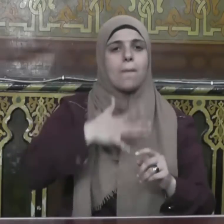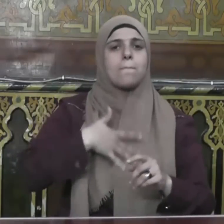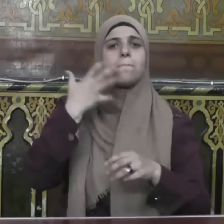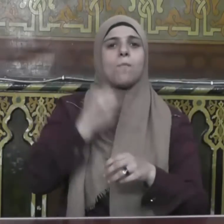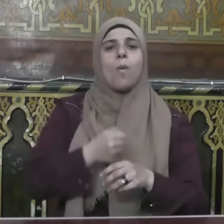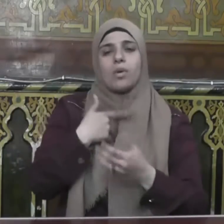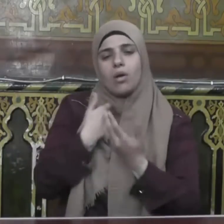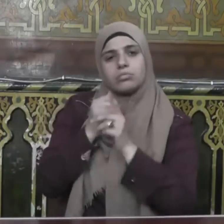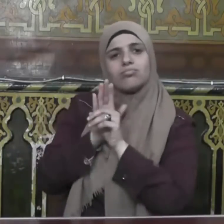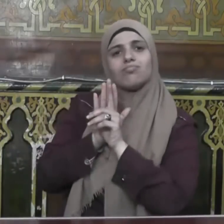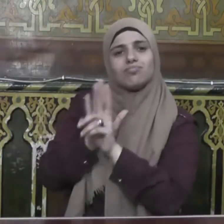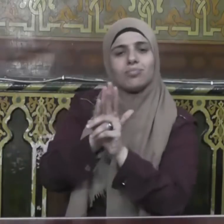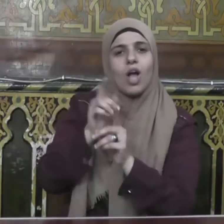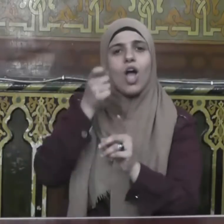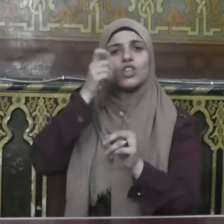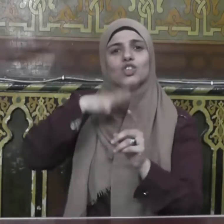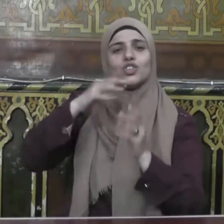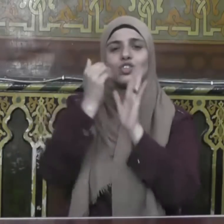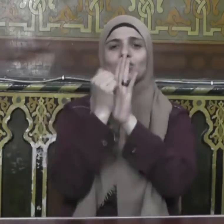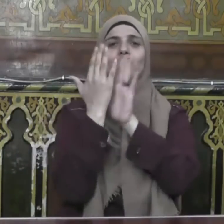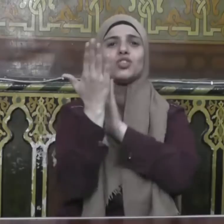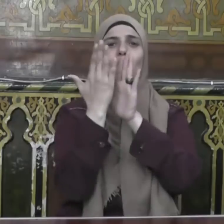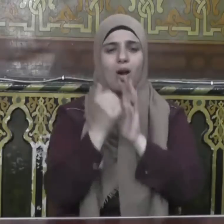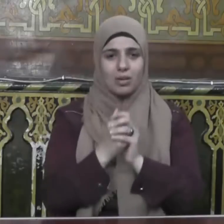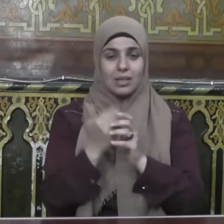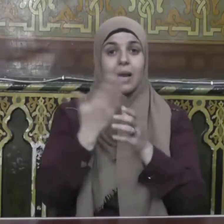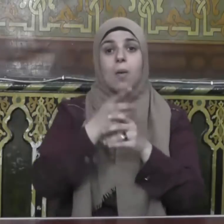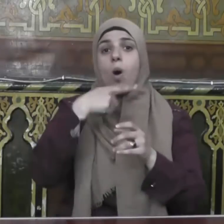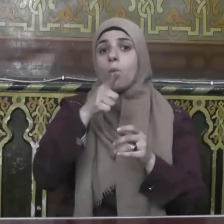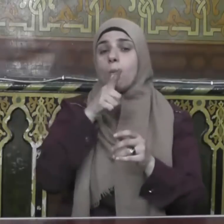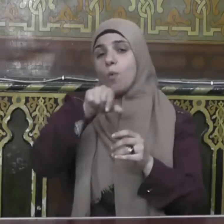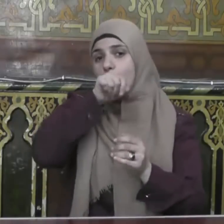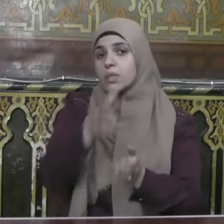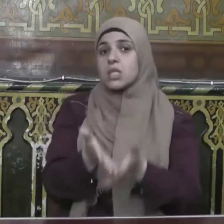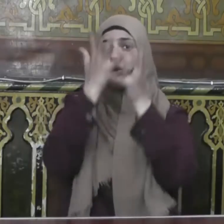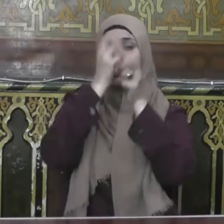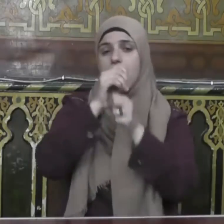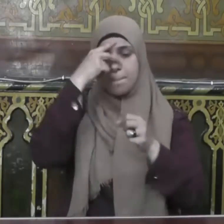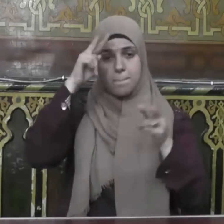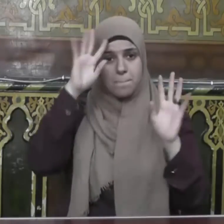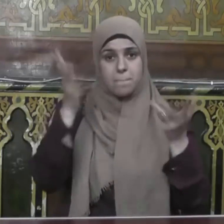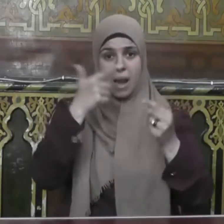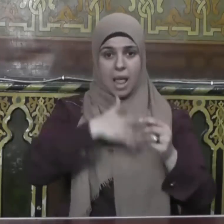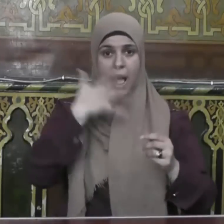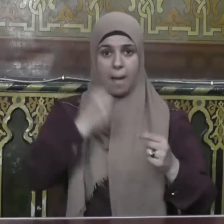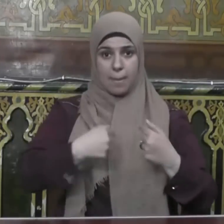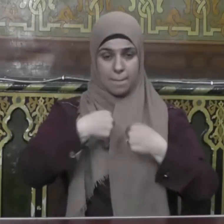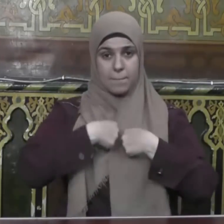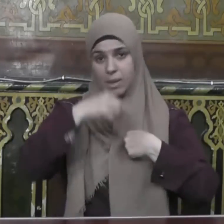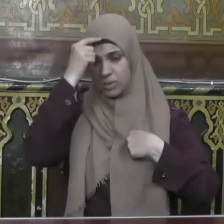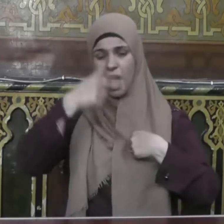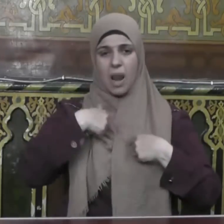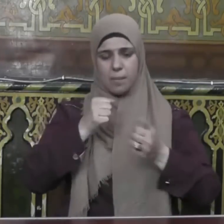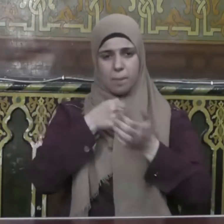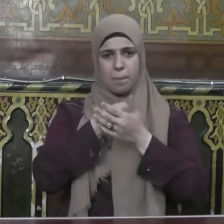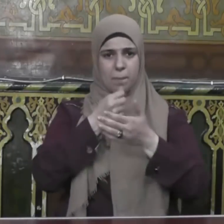بوائقة ويقول صلى الله عليه وسلم ما آمن بي من بات شبعانا وجاره جائع إلى